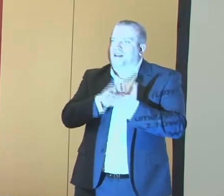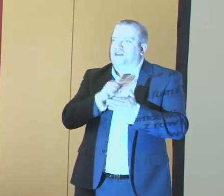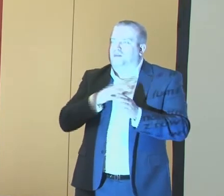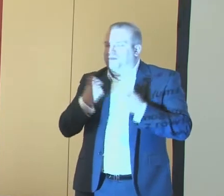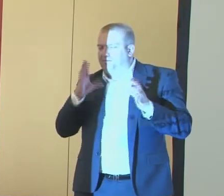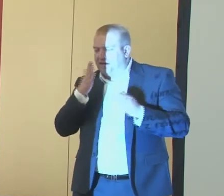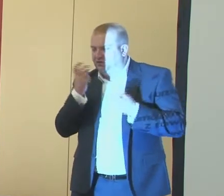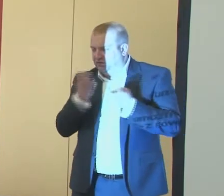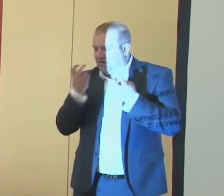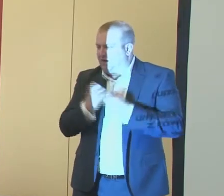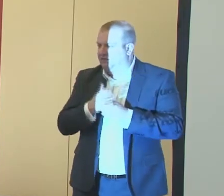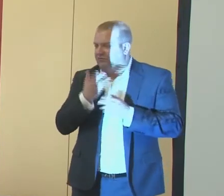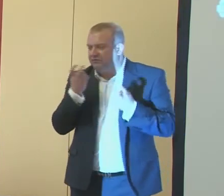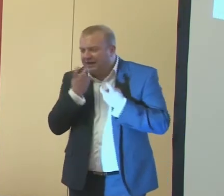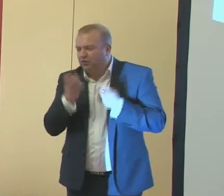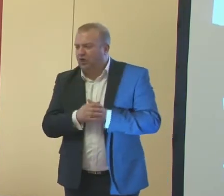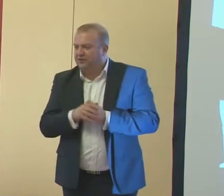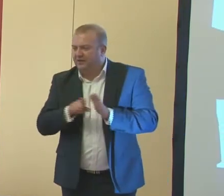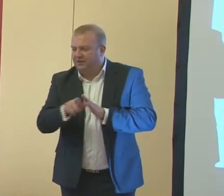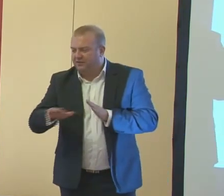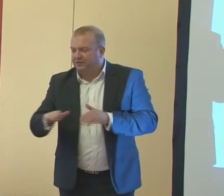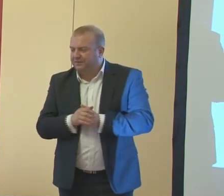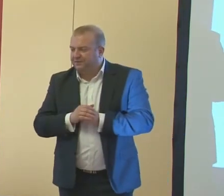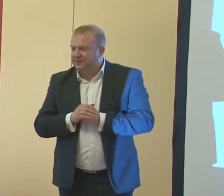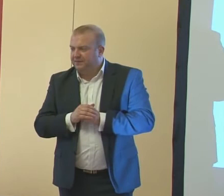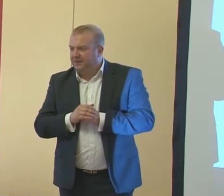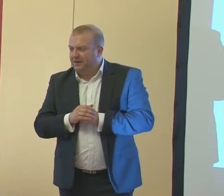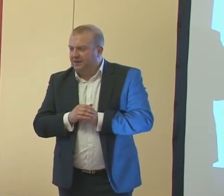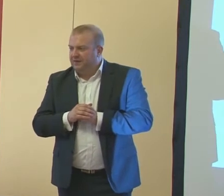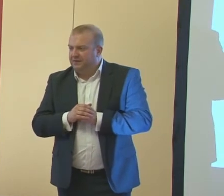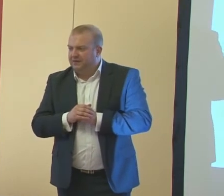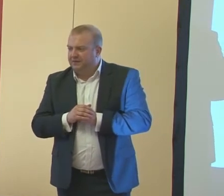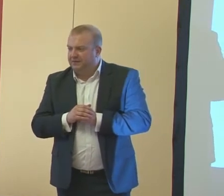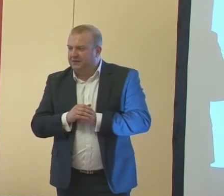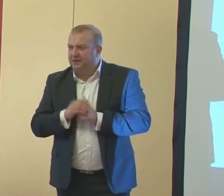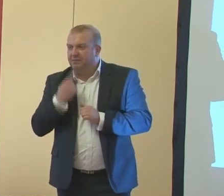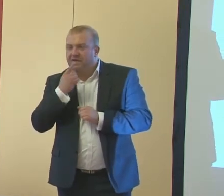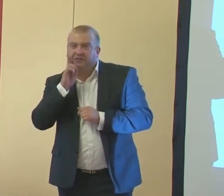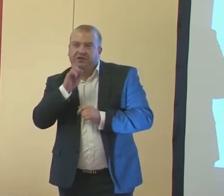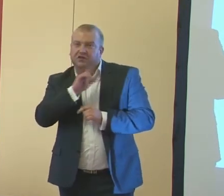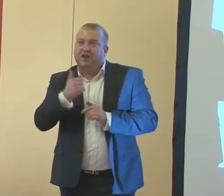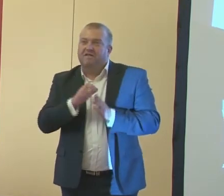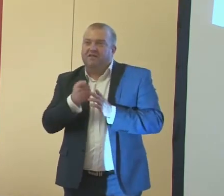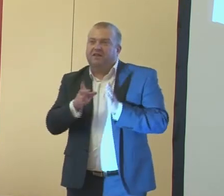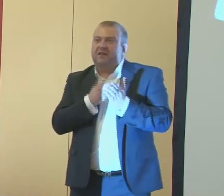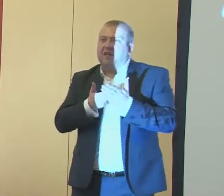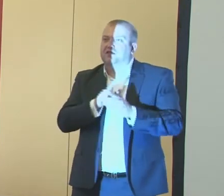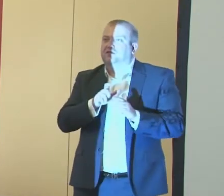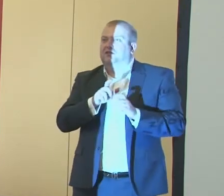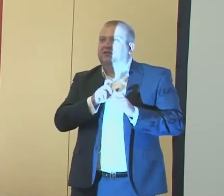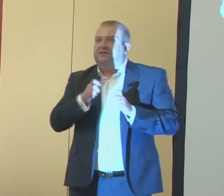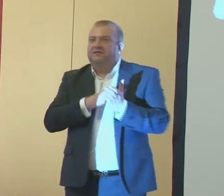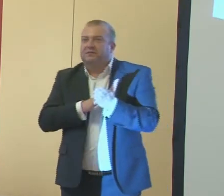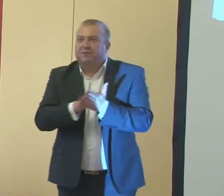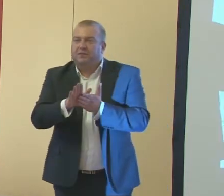Drugie tak dla TIK-u od uczniów. Powiem szczerze, że w chwili, kiedy zaczęliśmy wprowadzać